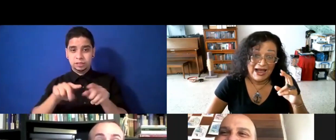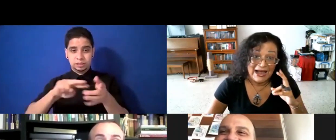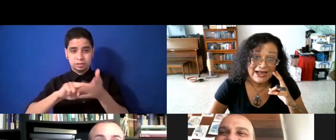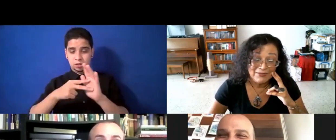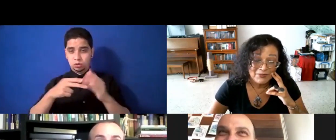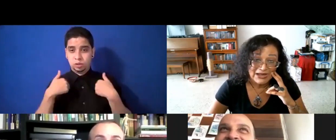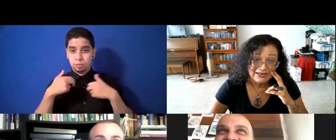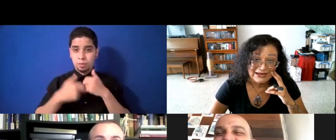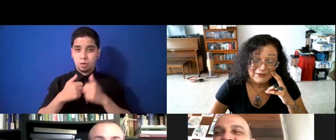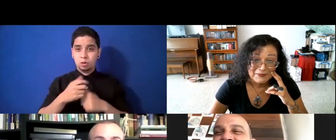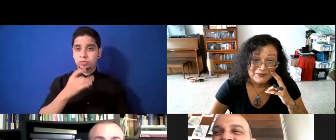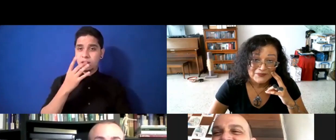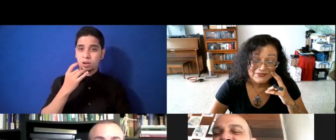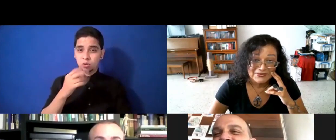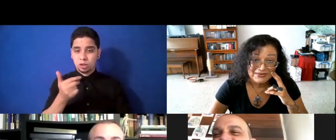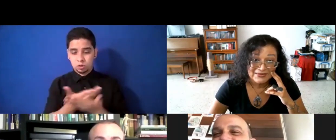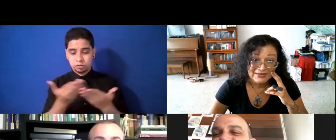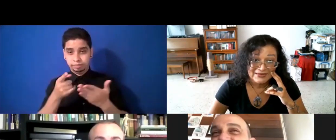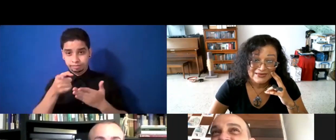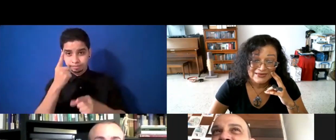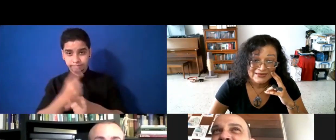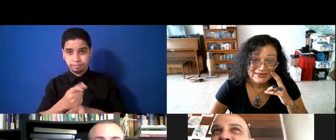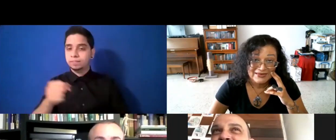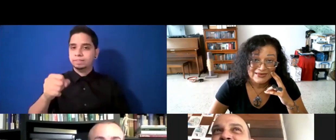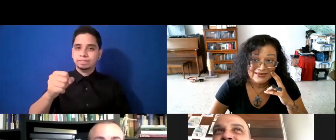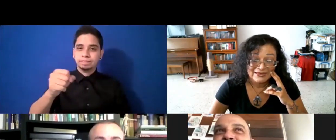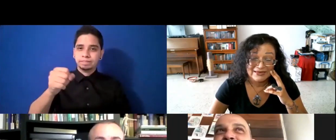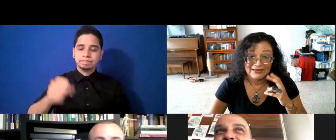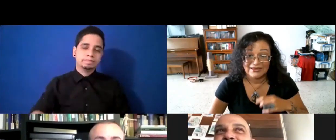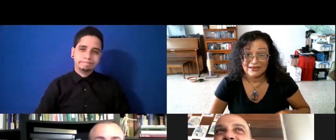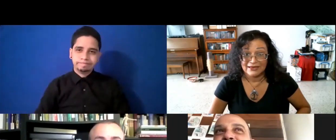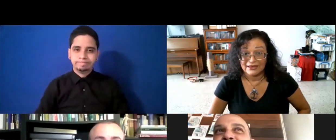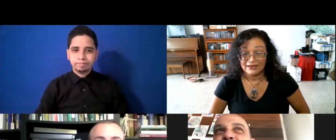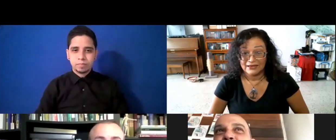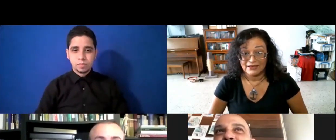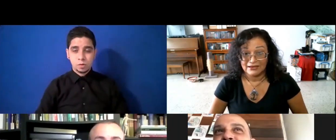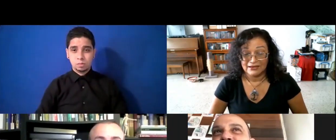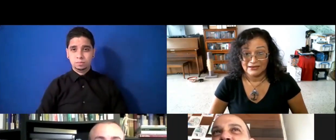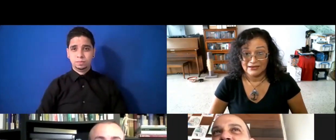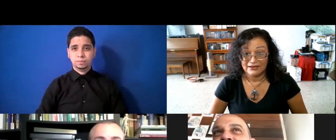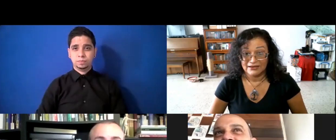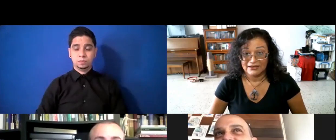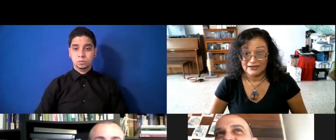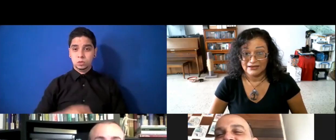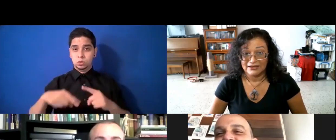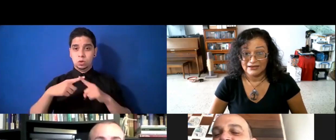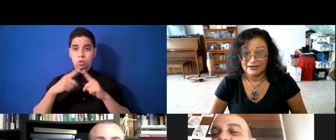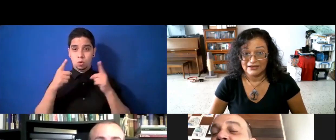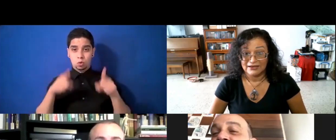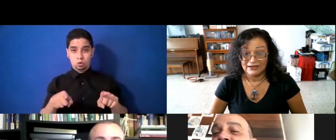Ay, mi madre. Eso fue así. Eso, cuando nosotros, cuando ocurrió lo del huracán, nosotros llegábamos aquí